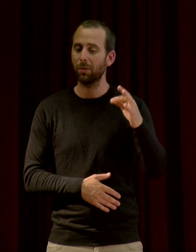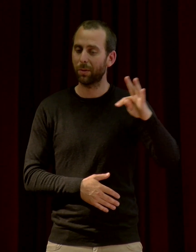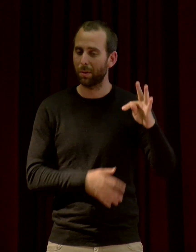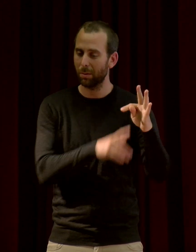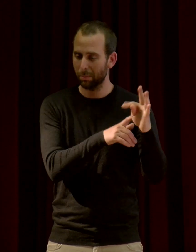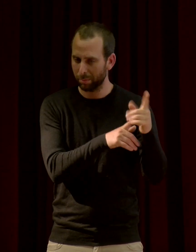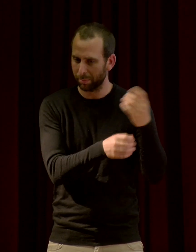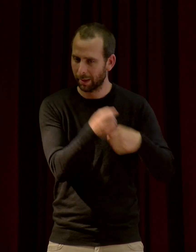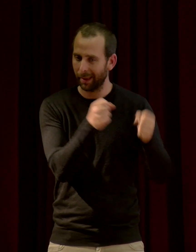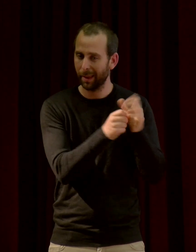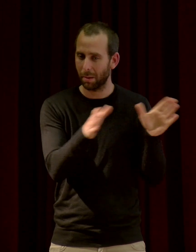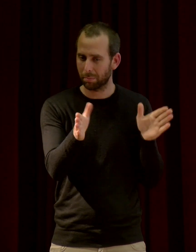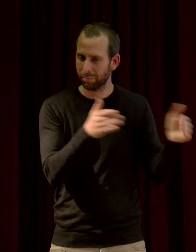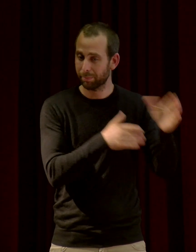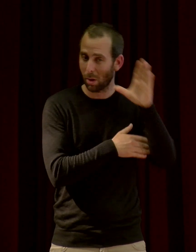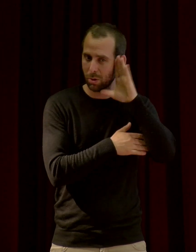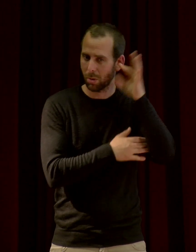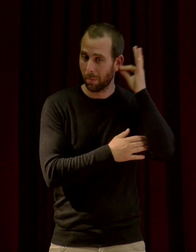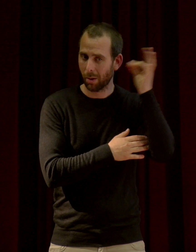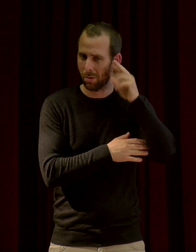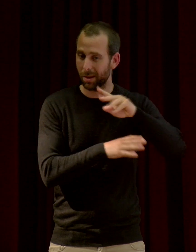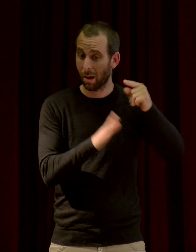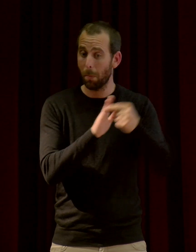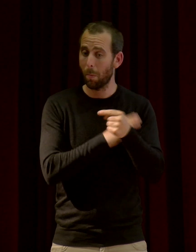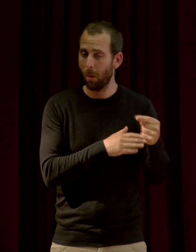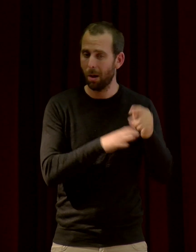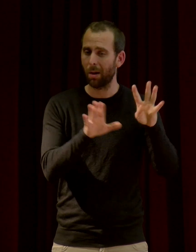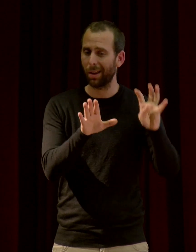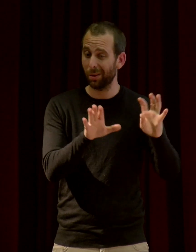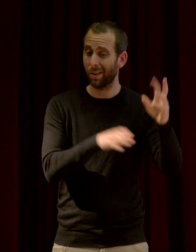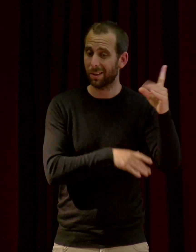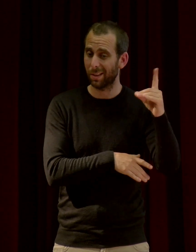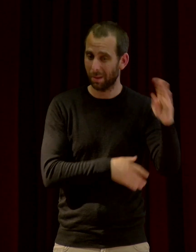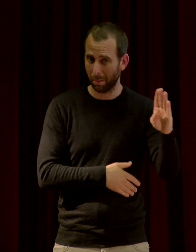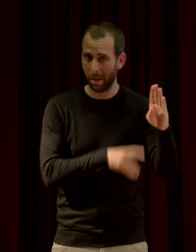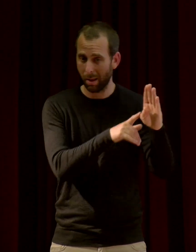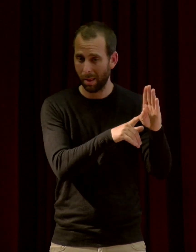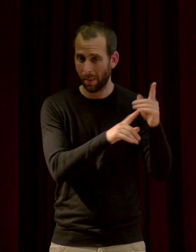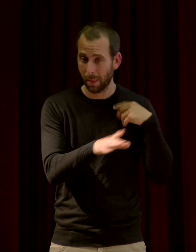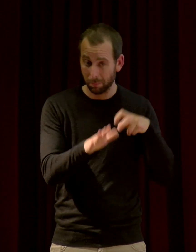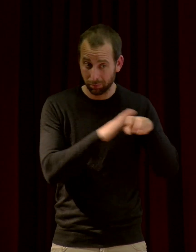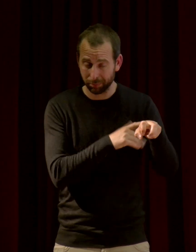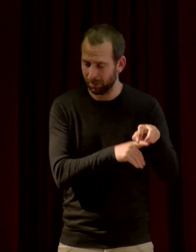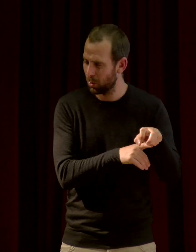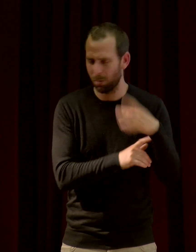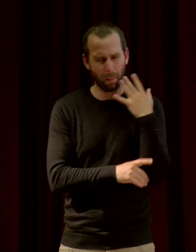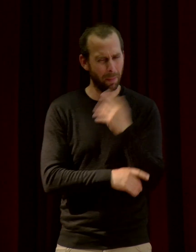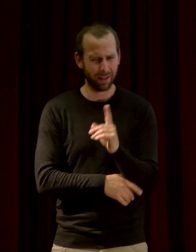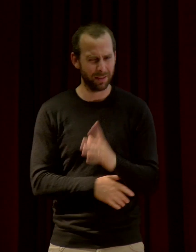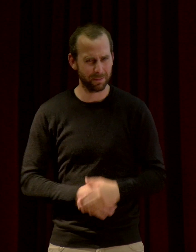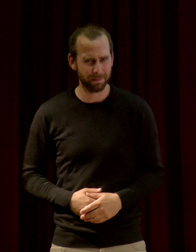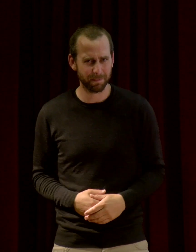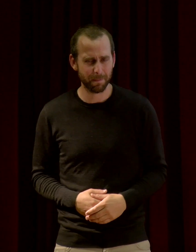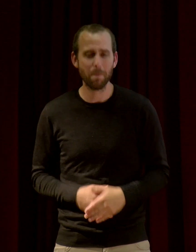agréable. Donc, ça, c'est très désagréable. Sur les sons hypnotiques, je ne sais pas. Je ne sais pas. Il y des